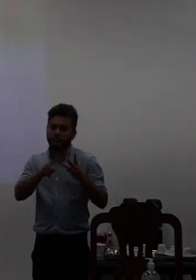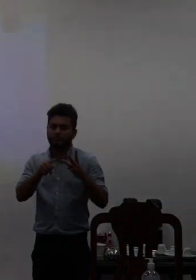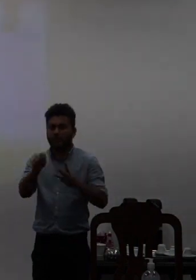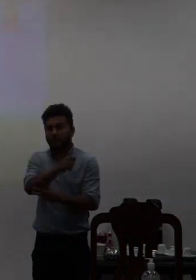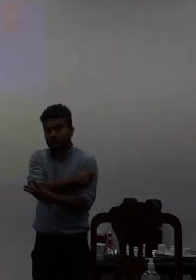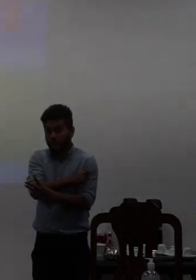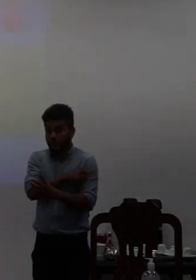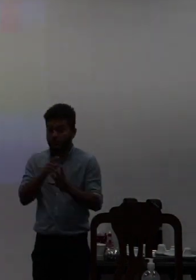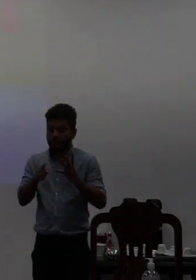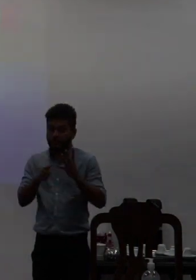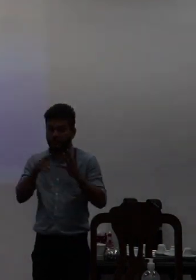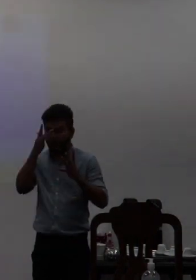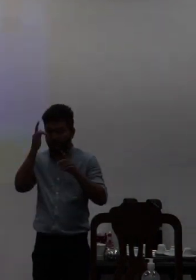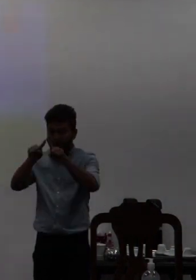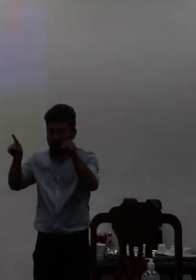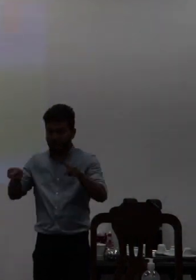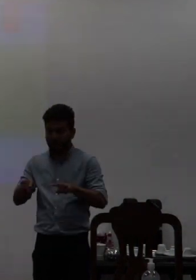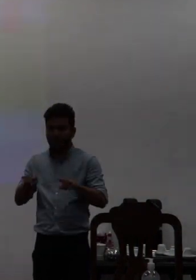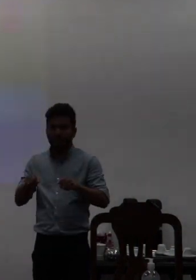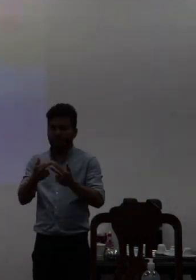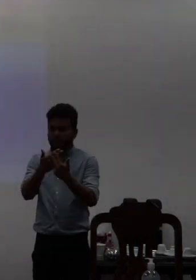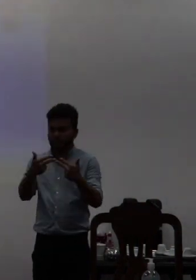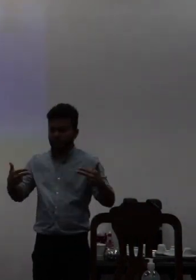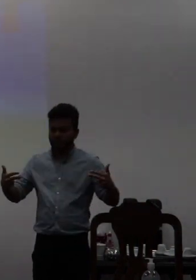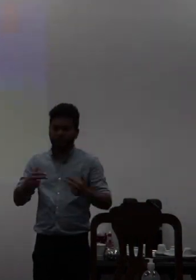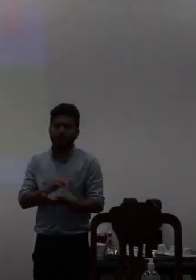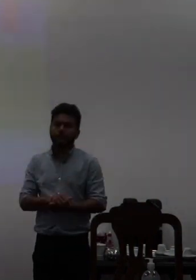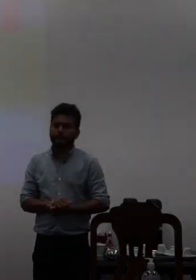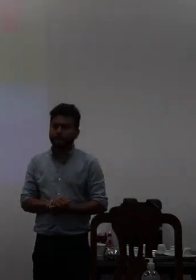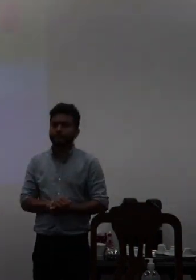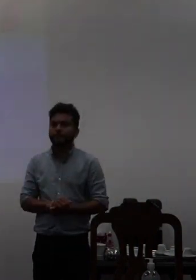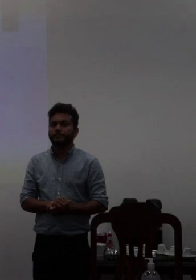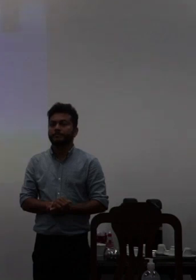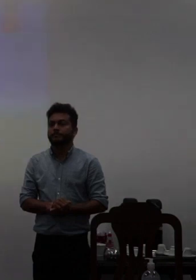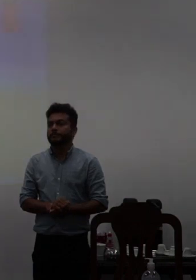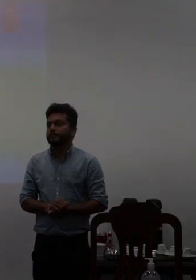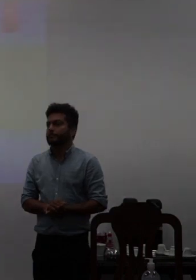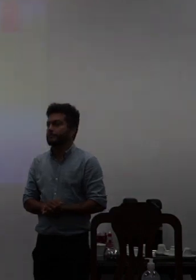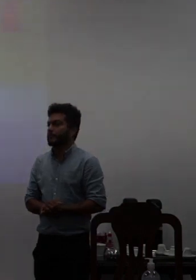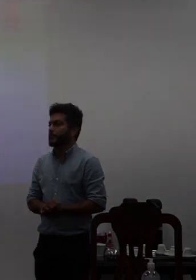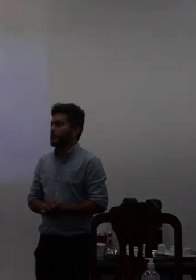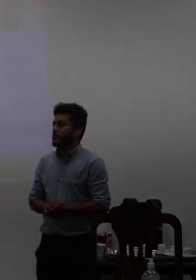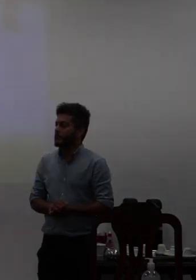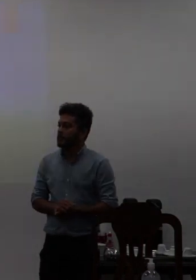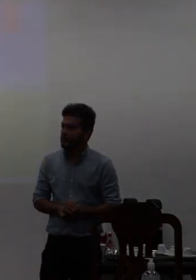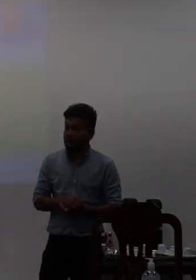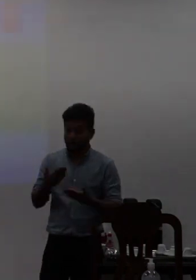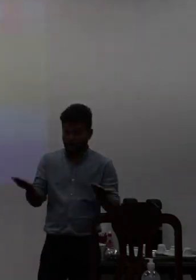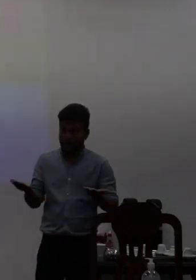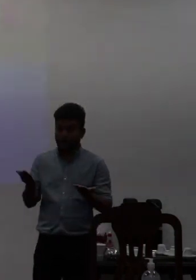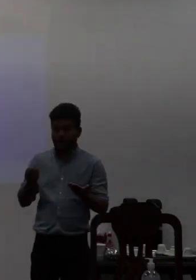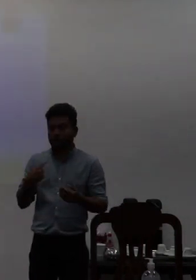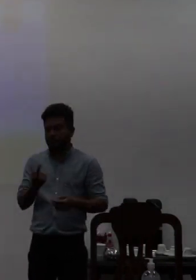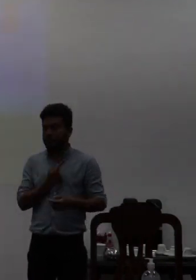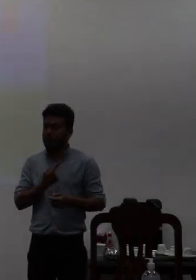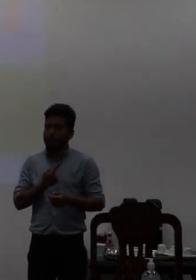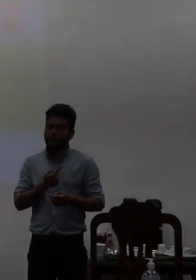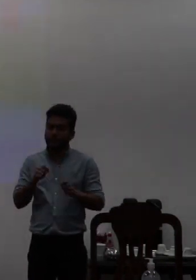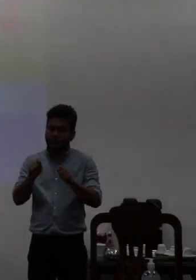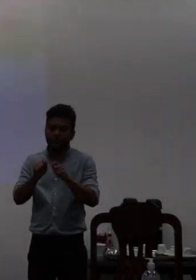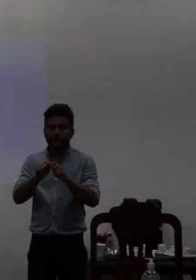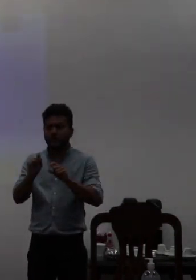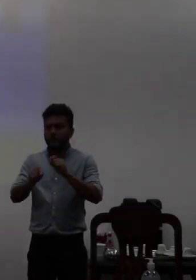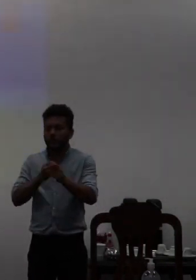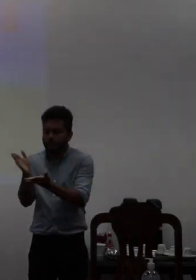discentes os especializados e a comunidade interna então assim o equipamento que a gente fez inicial e